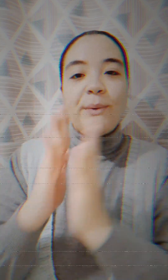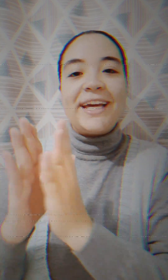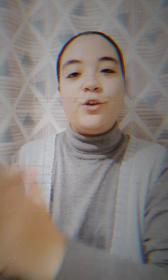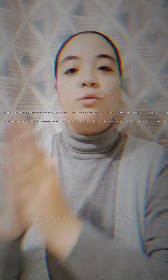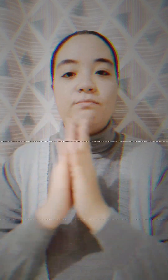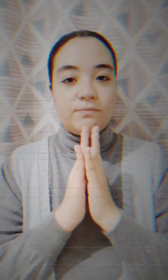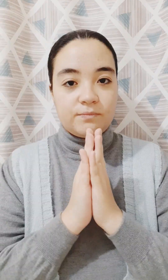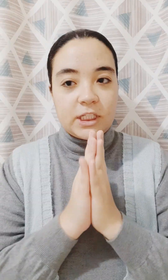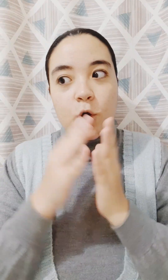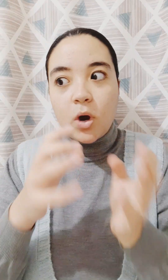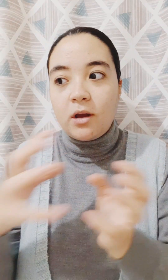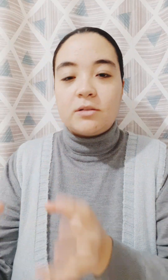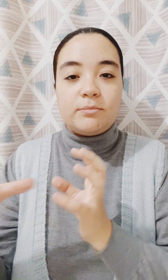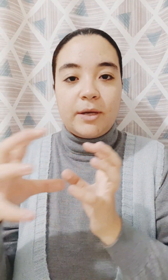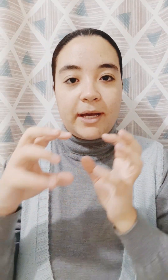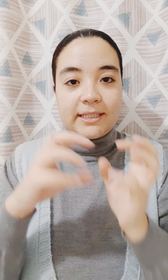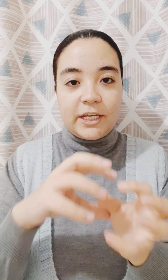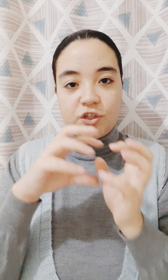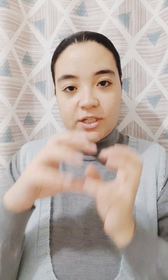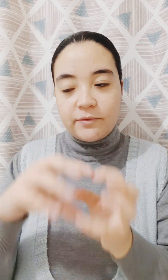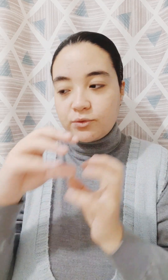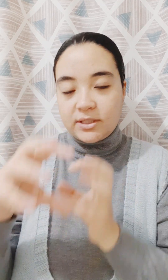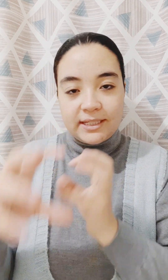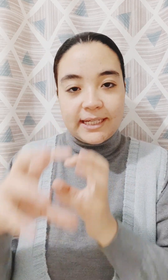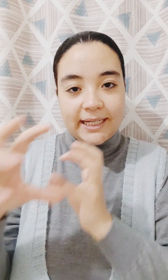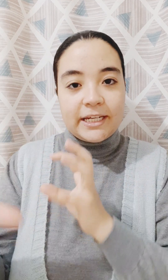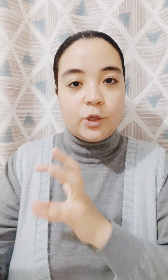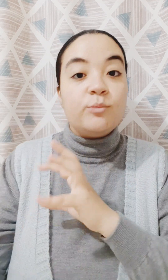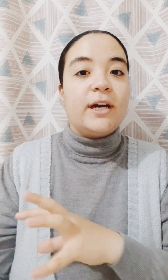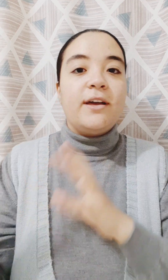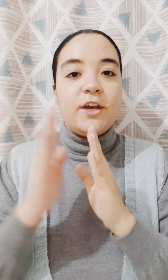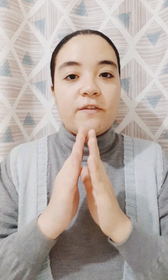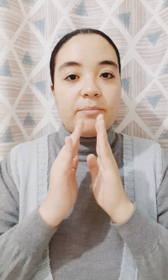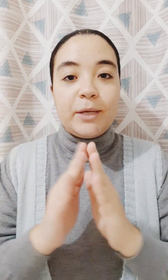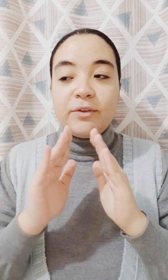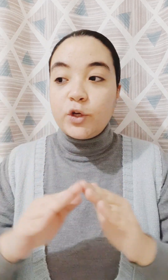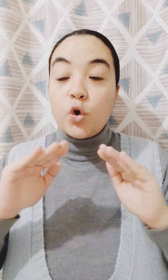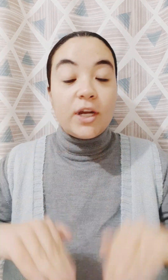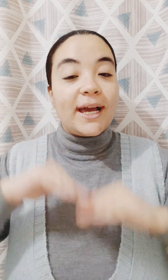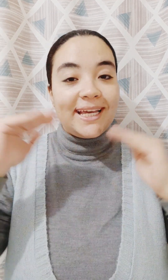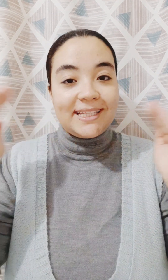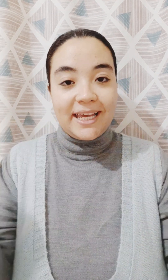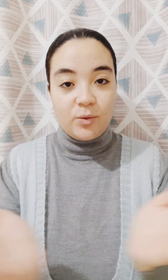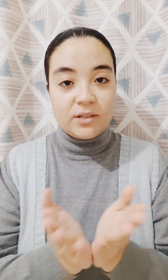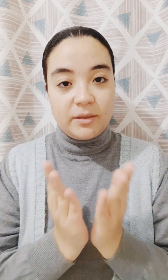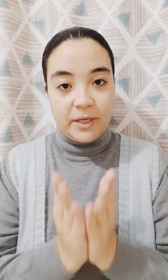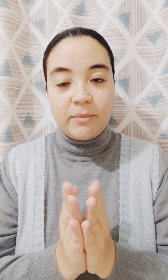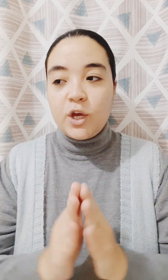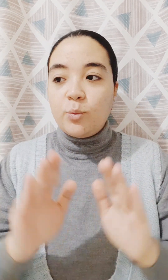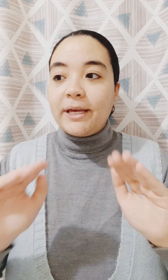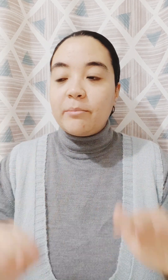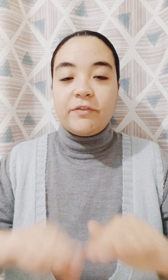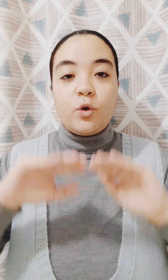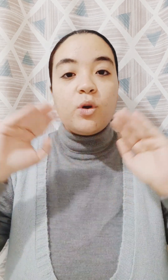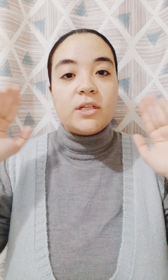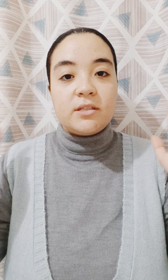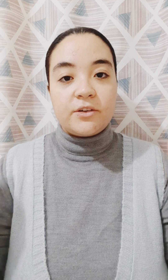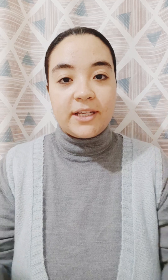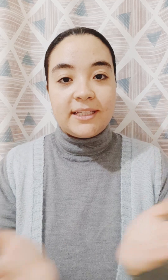باخر يوم اللي هو خلاص ما معندناش ايه فرصة تانية غير اليوم ده فبنعمل فيه كل حاجات الحلوة تمام؟ وبنجمع فيه كل ذكريات